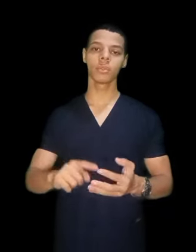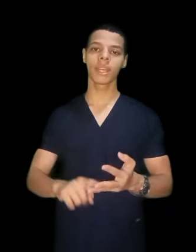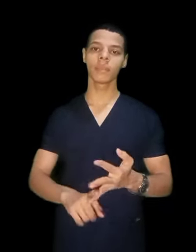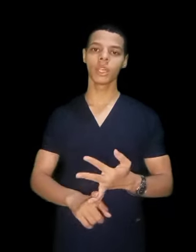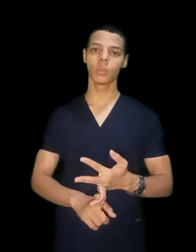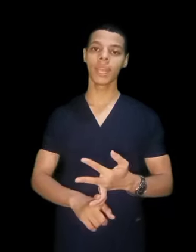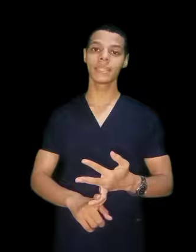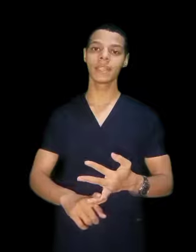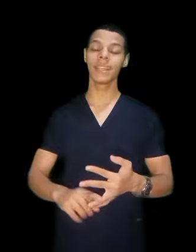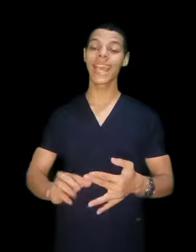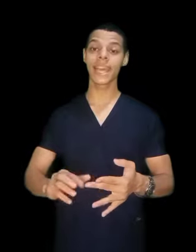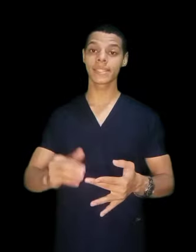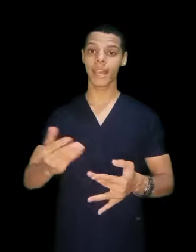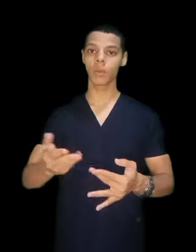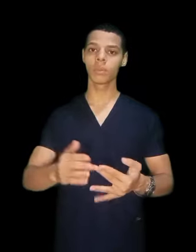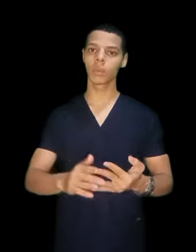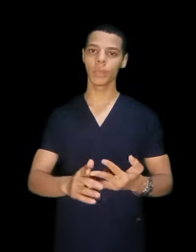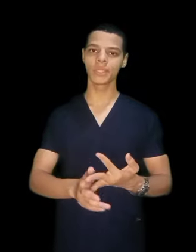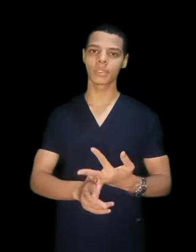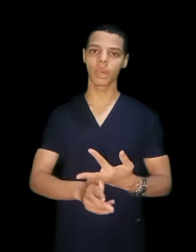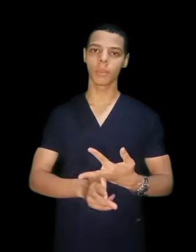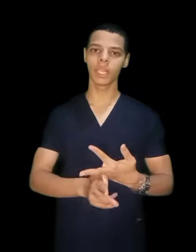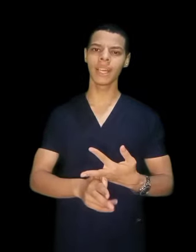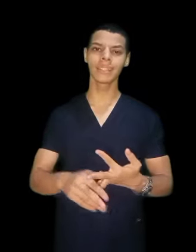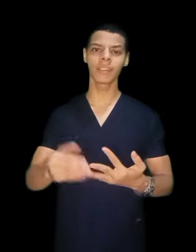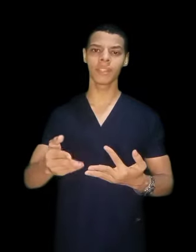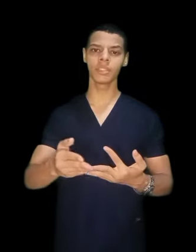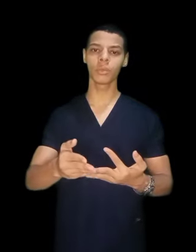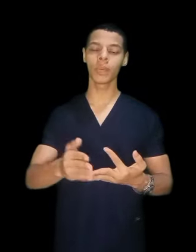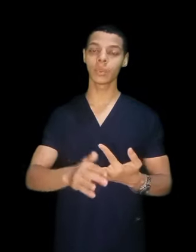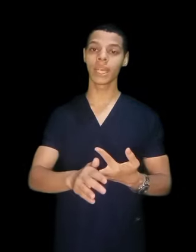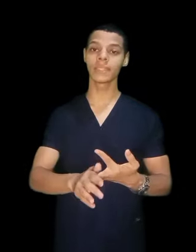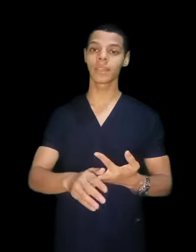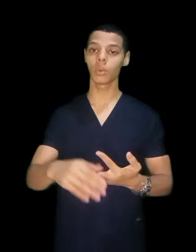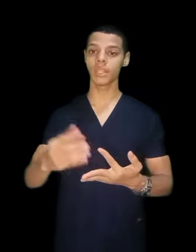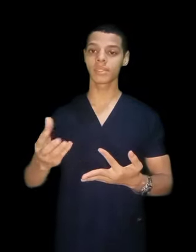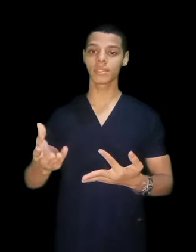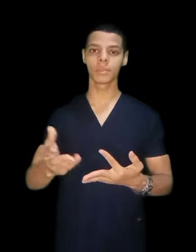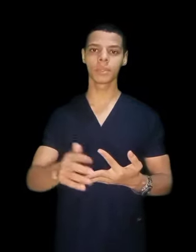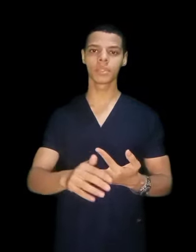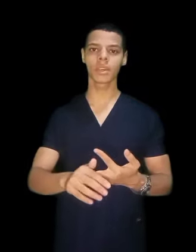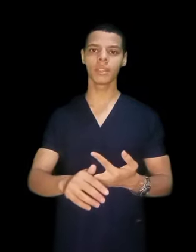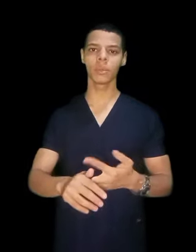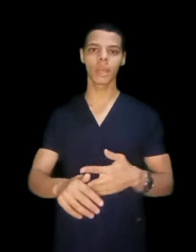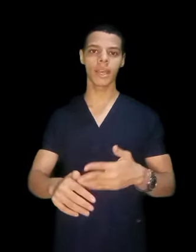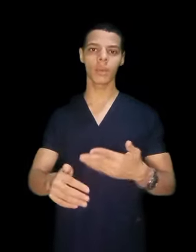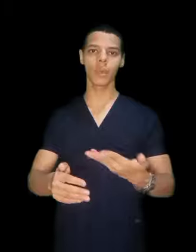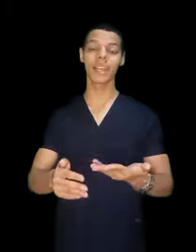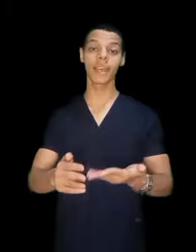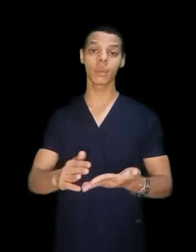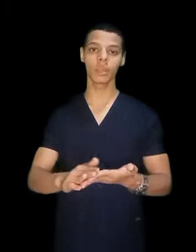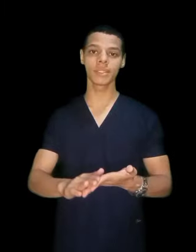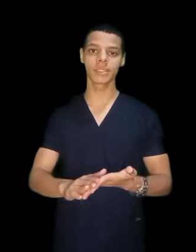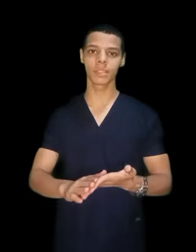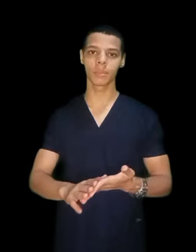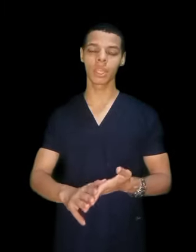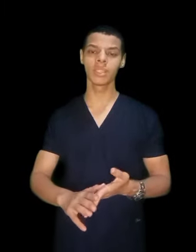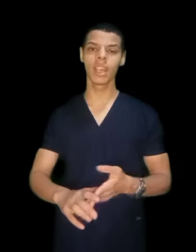فيديو تاني بعنوان ليه عايز احول من كلية التنريد عندك فيديو بعنوان كلية الطب البطري ولا كلية التنريد